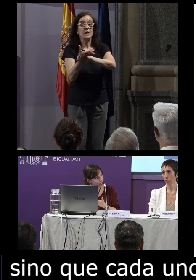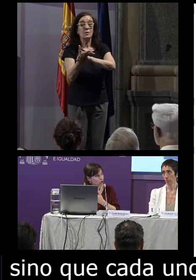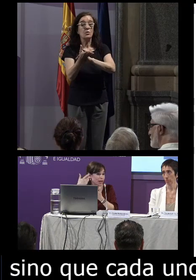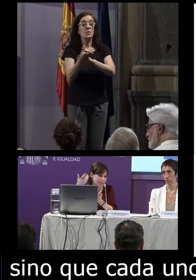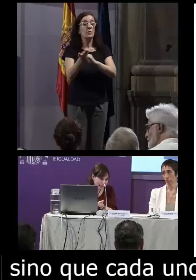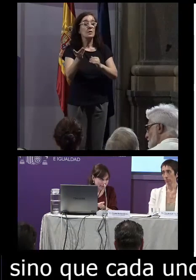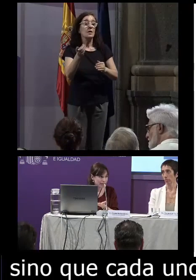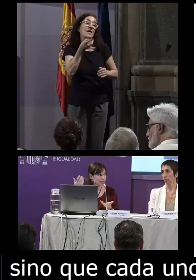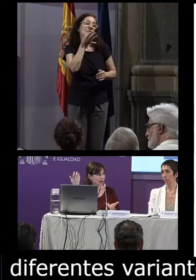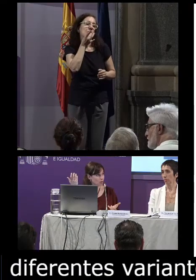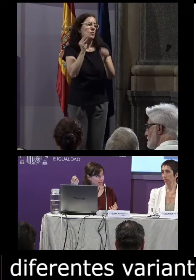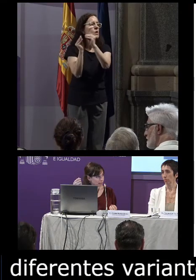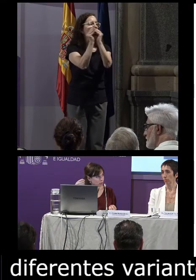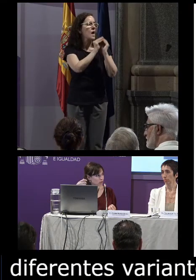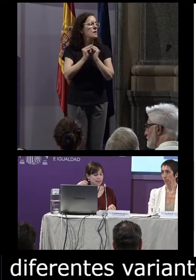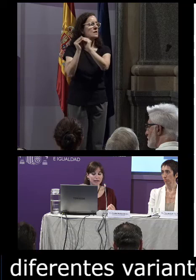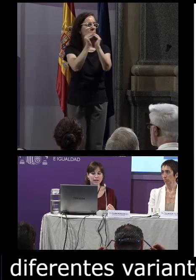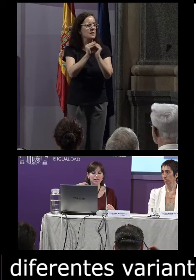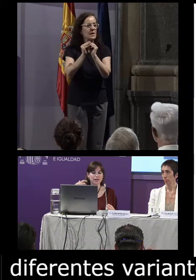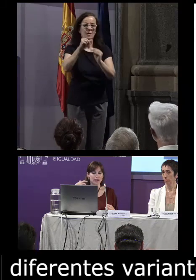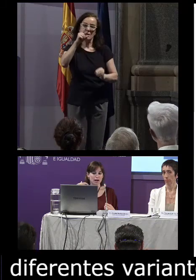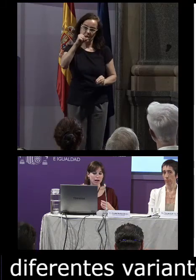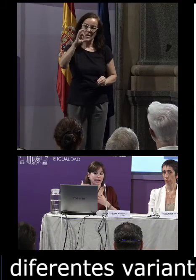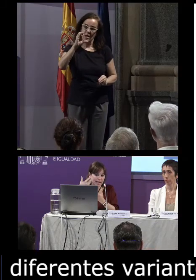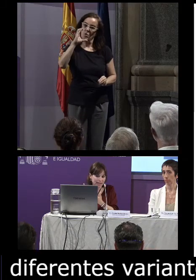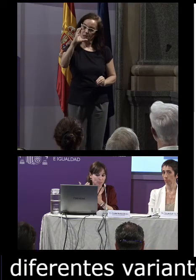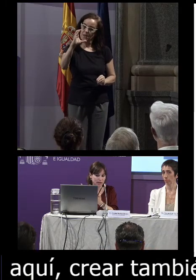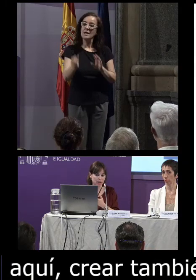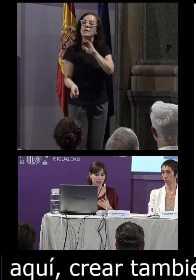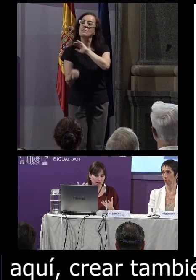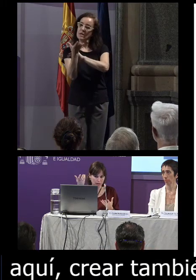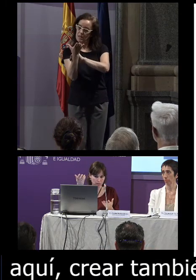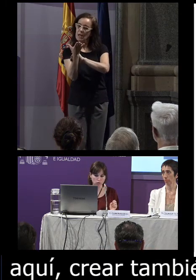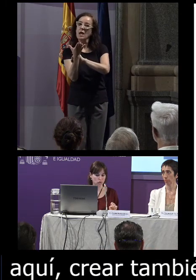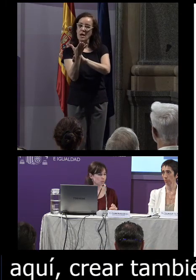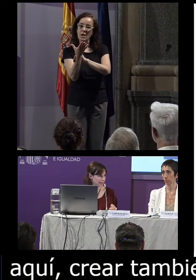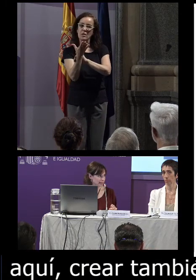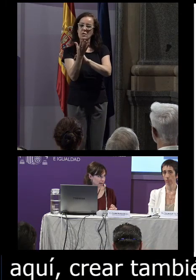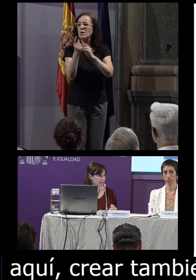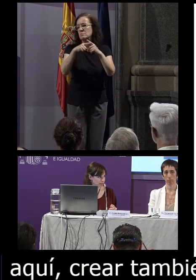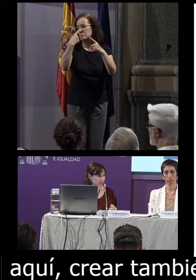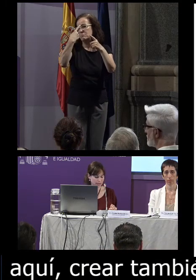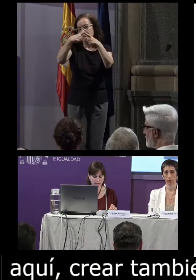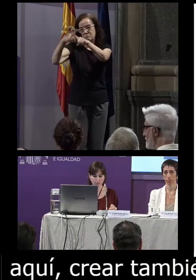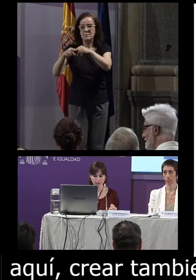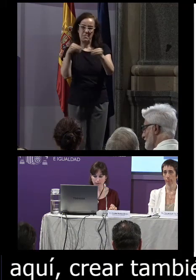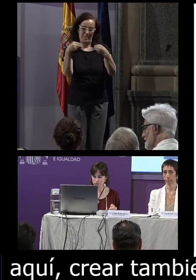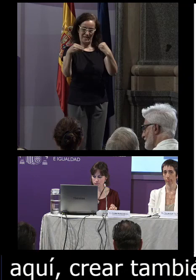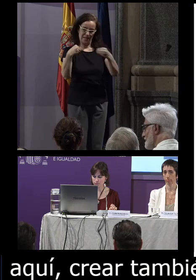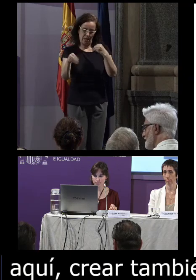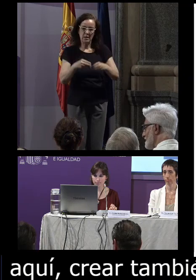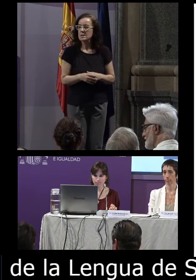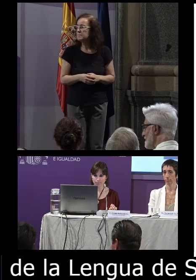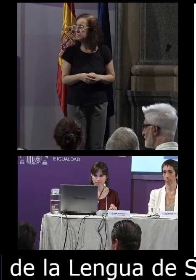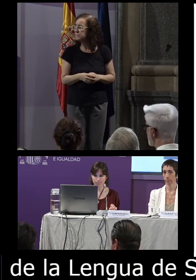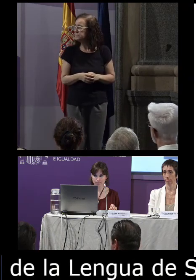diccionario estándar de la lengua de signos catalana y crear también otros materiales que se deriven de esto